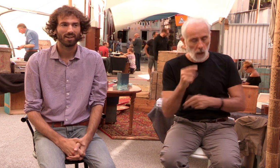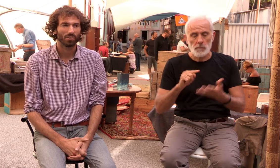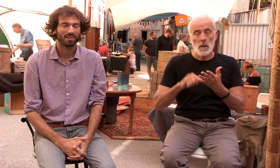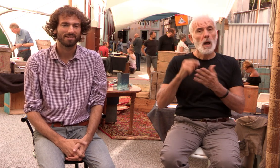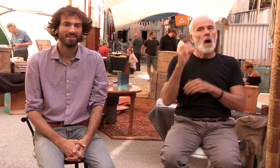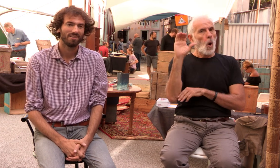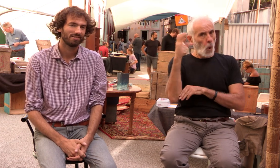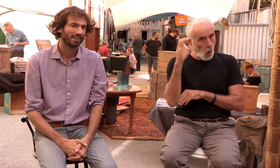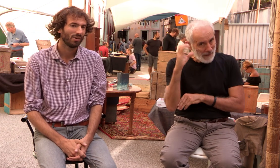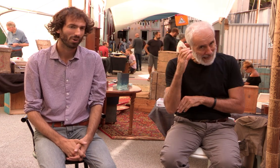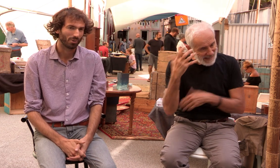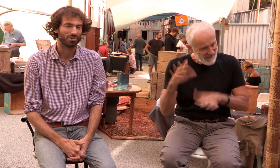l'Indonésie et le Cambodge.